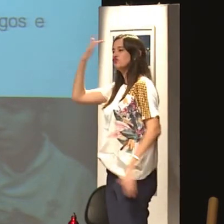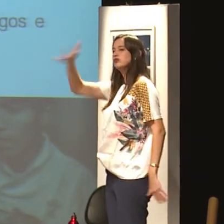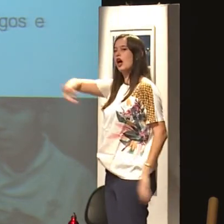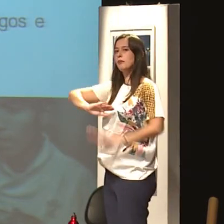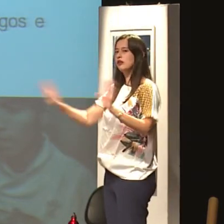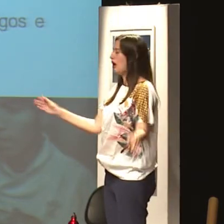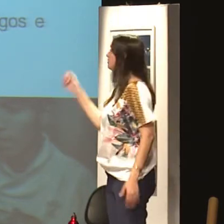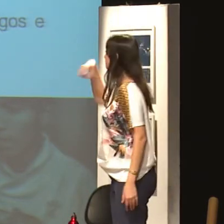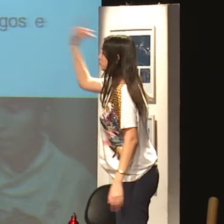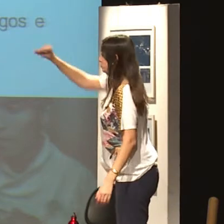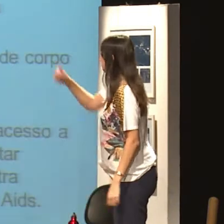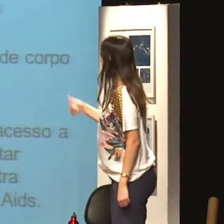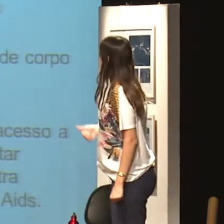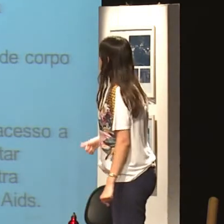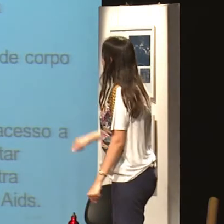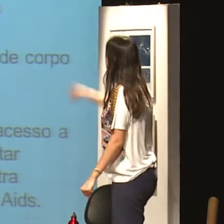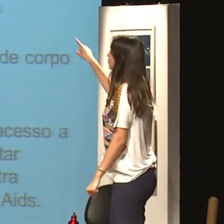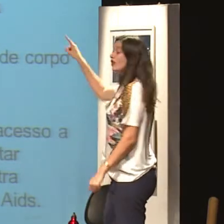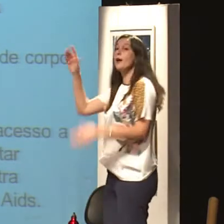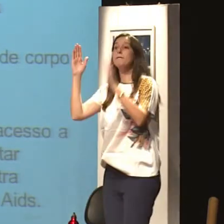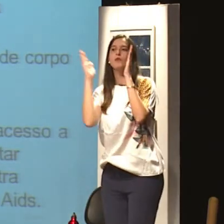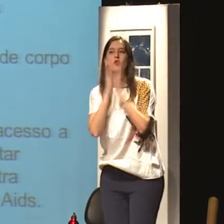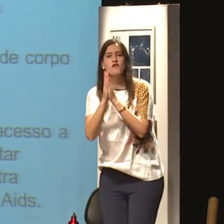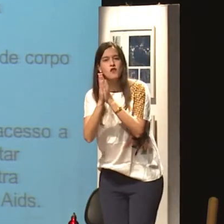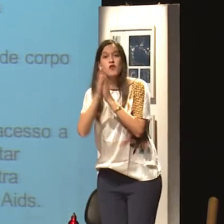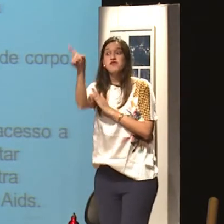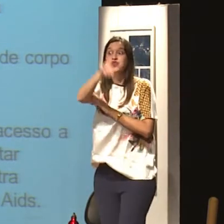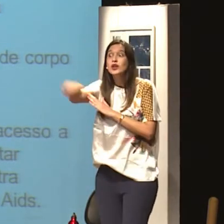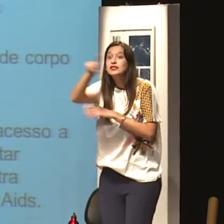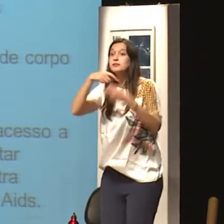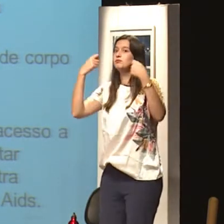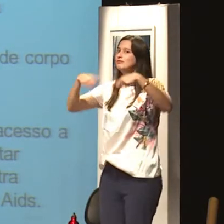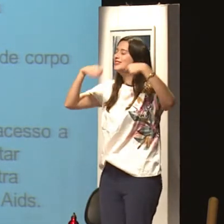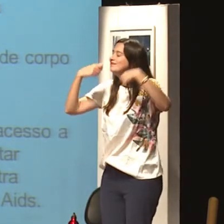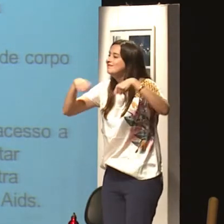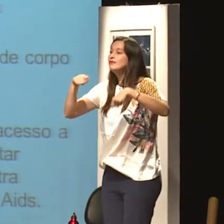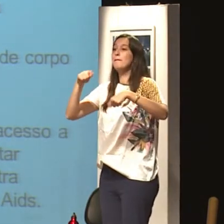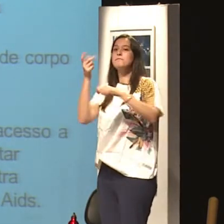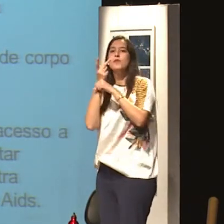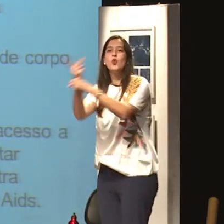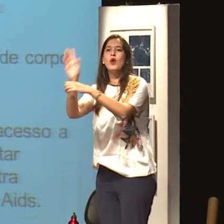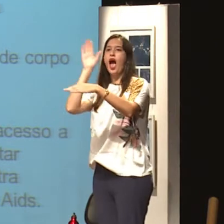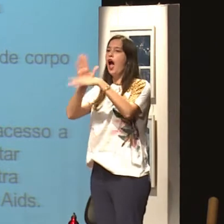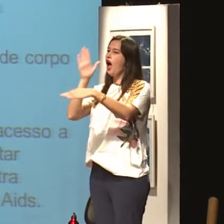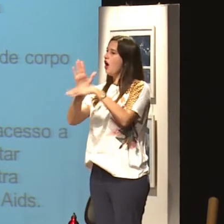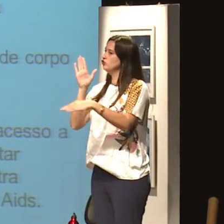ele é controlador, mentiroso. e eu peço para que vocês, meninas, mulheres que